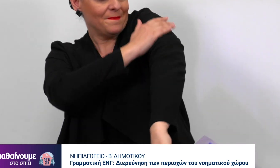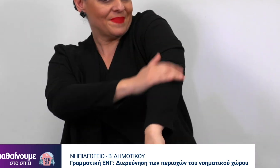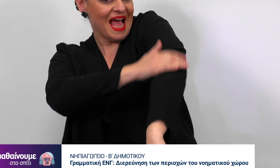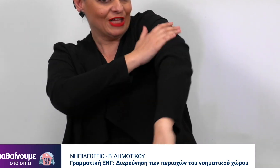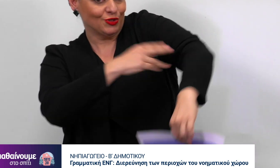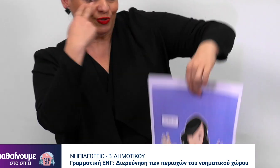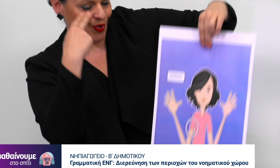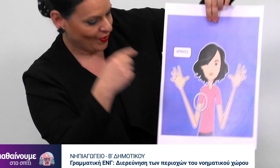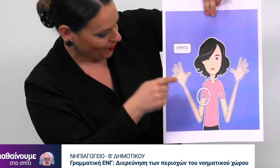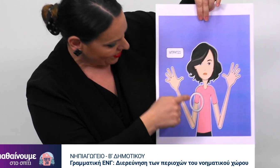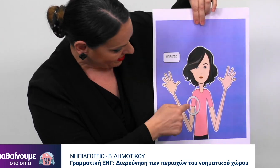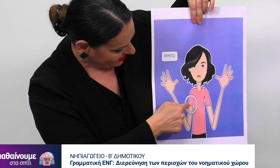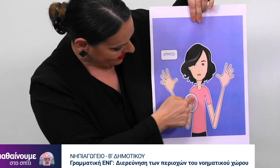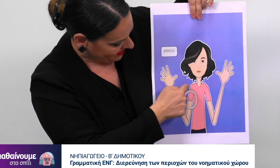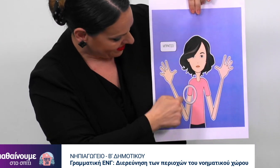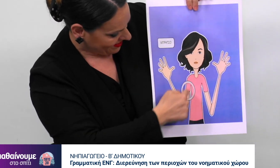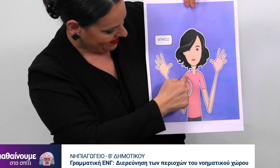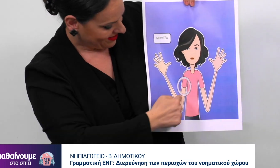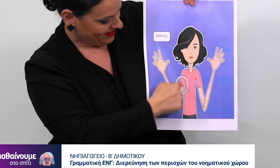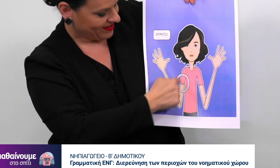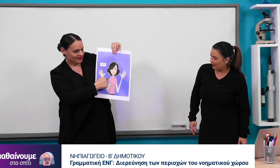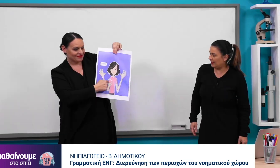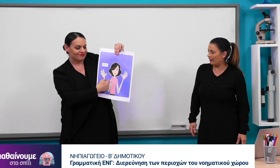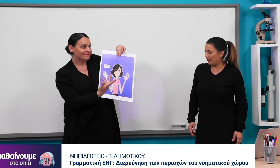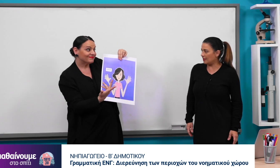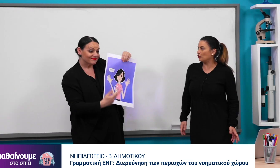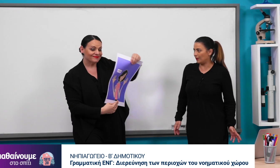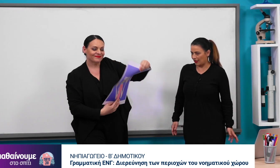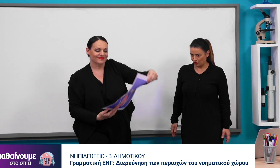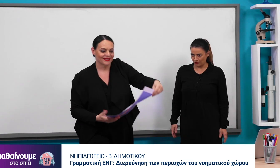Μπράτσο λοιπόν τώρα. Για κοιτάξτε. Δείχνει η αφήσα τον μπράτσο.